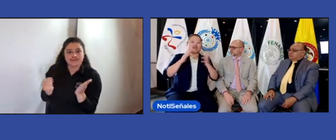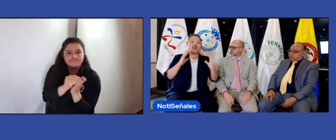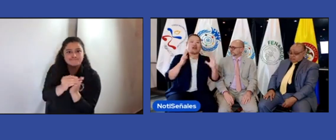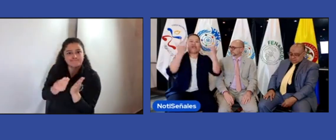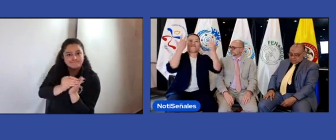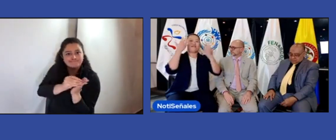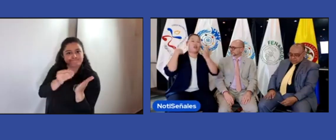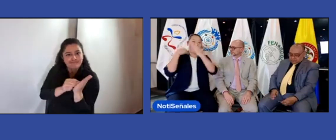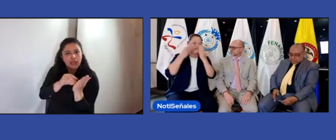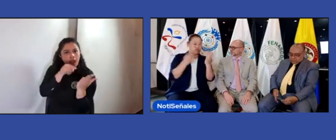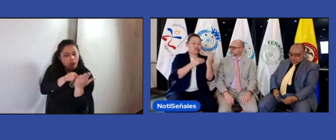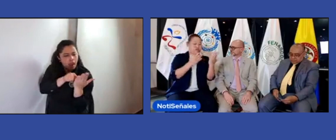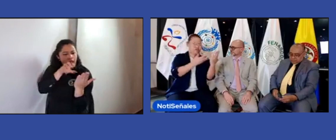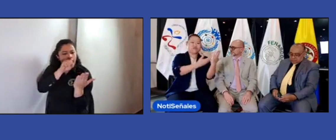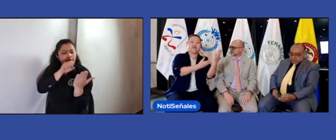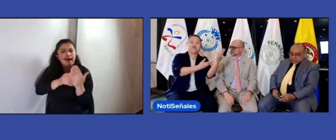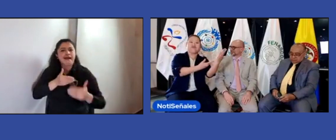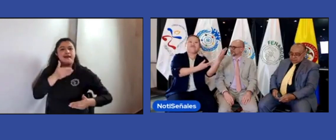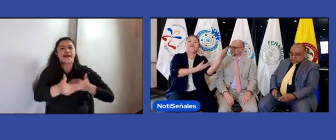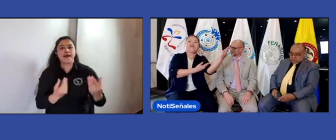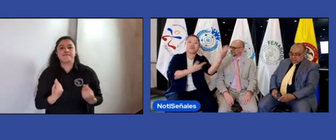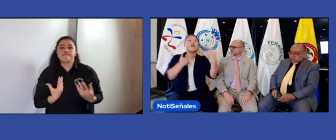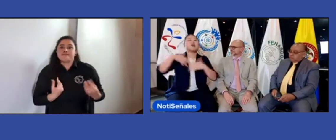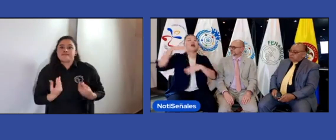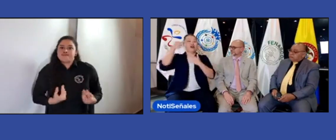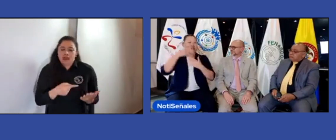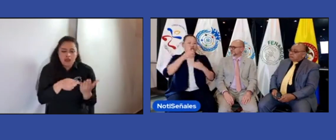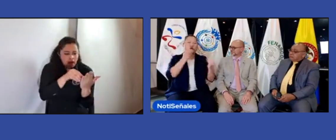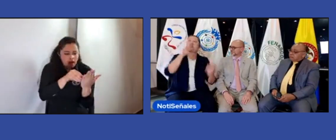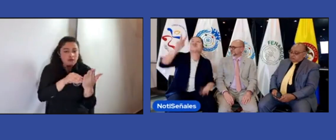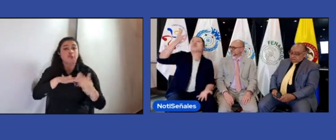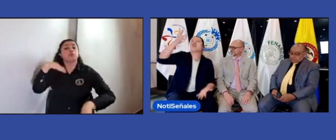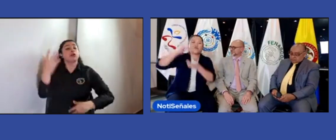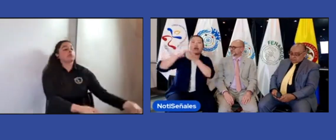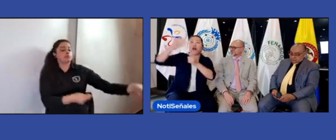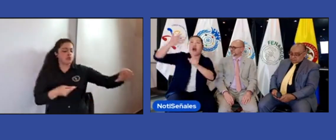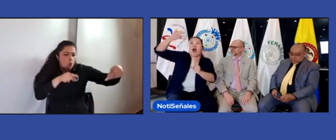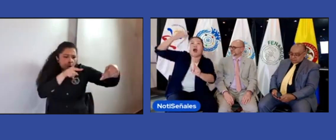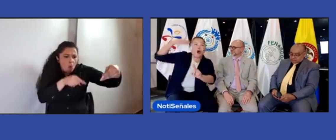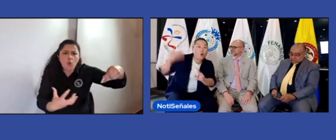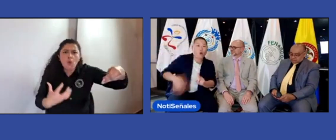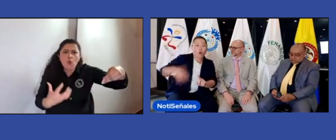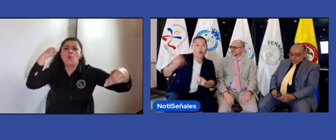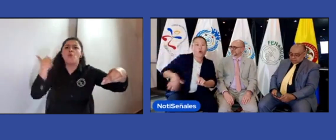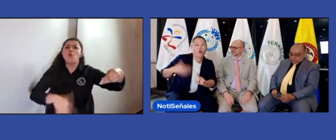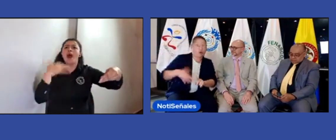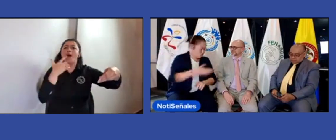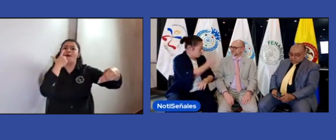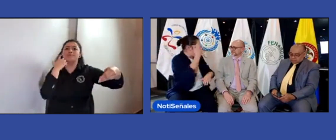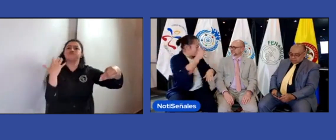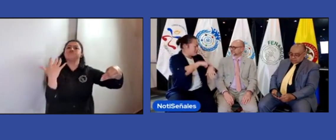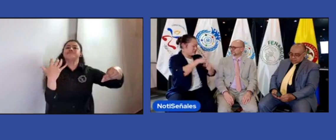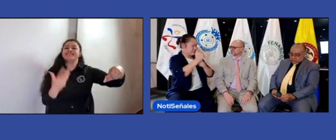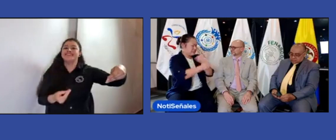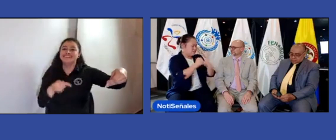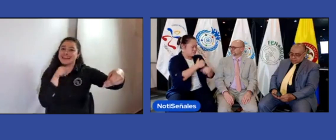ideas, con la estrategia, seguir planeando y que se siga escribiendo la historia. Ya tenemos esa historia de las